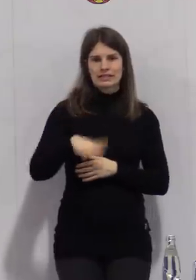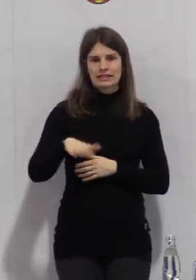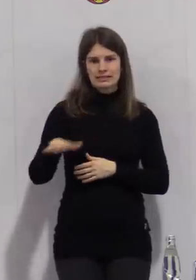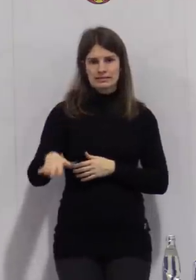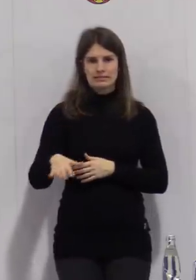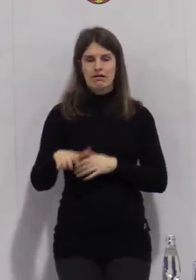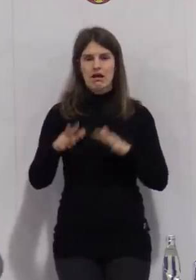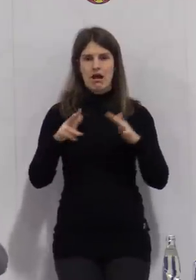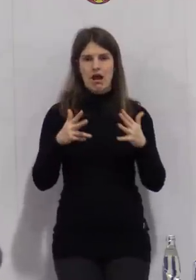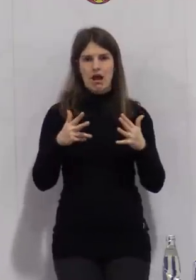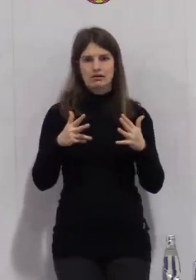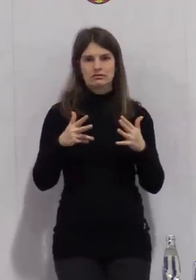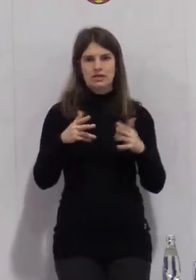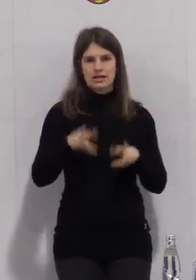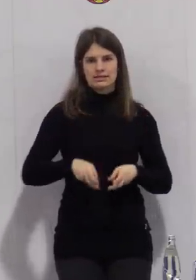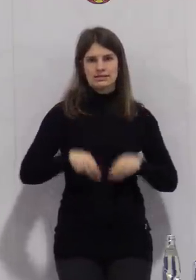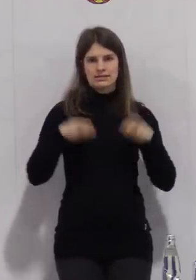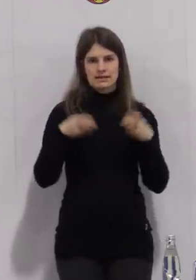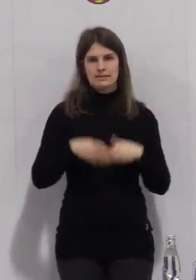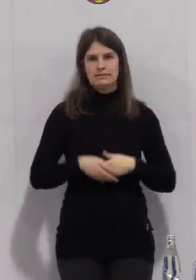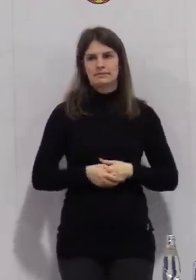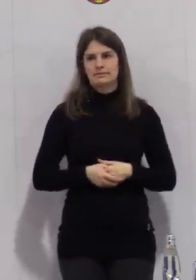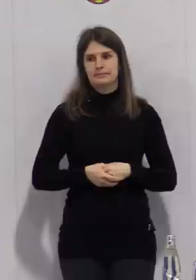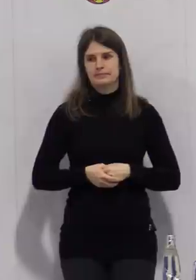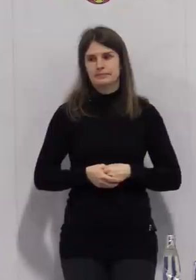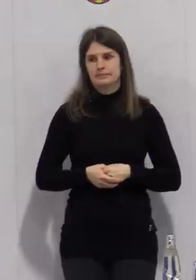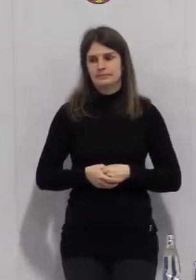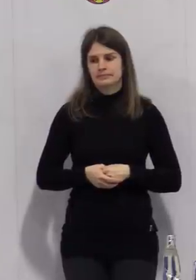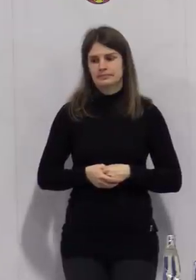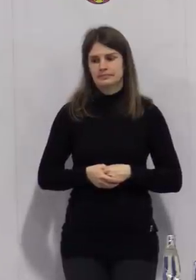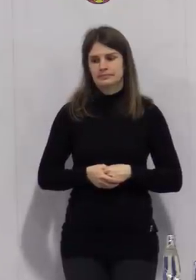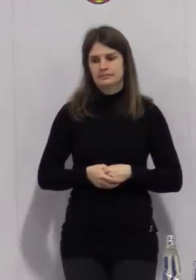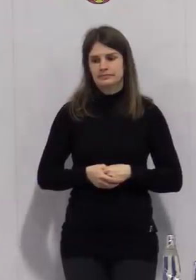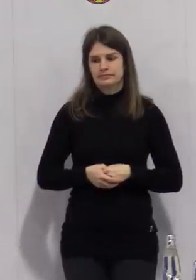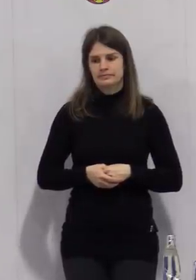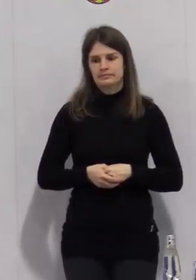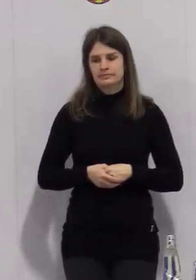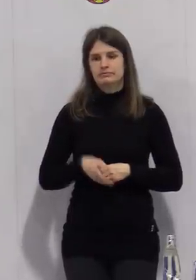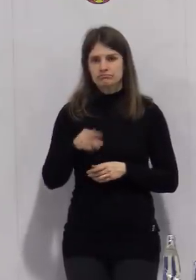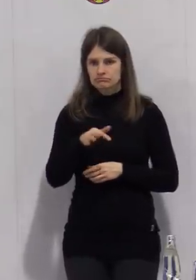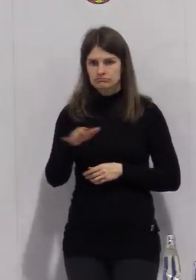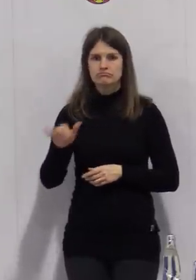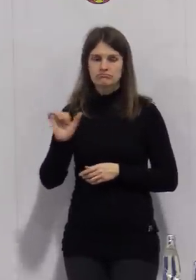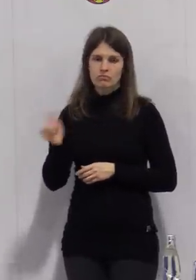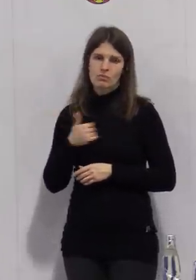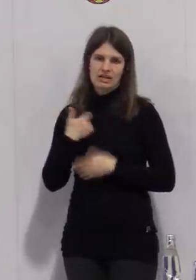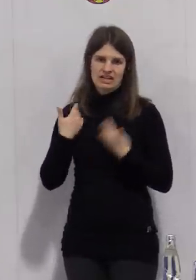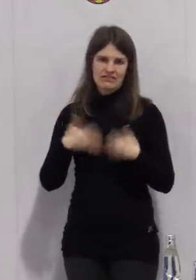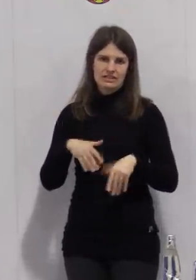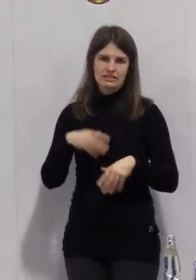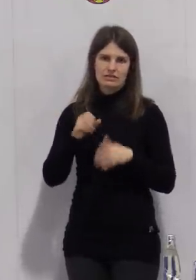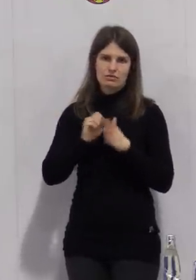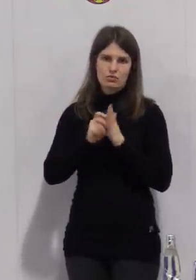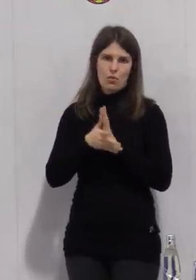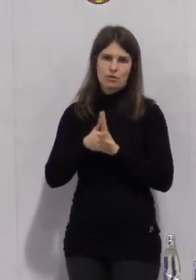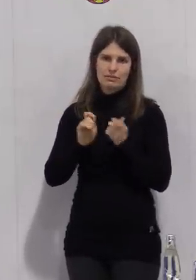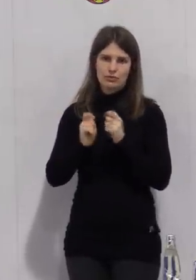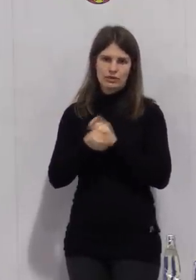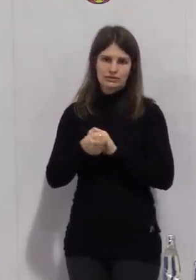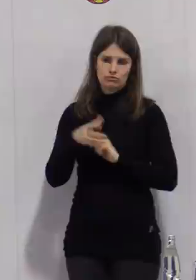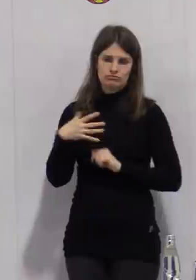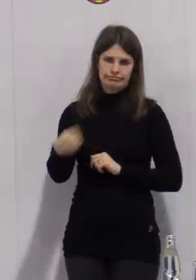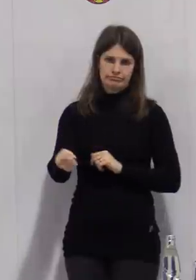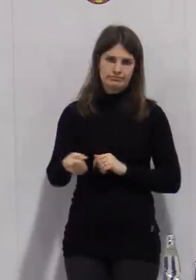acht Bezieher, die nochmal mit Mutationsvirus positiv getestet worden sind. Also es ist auch